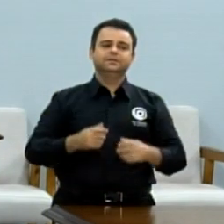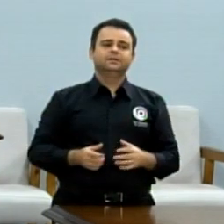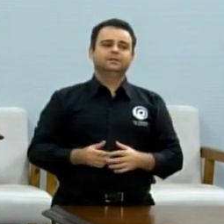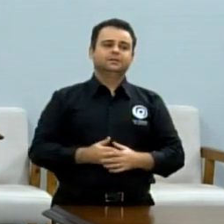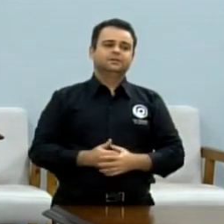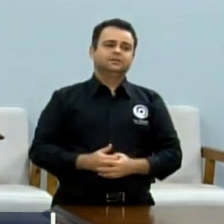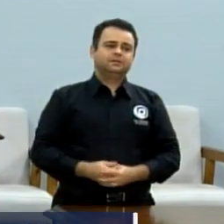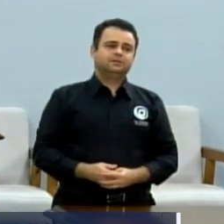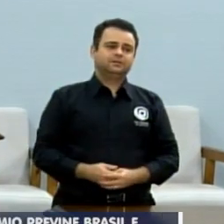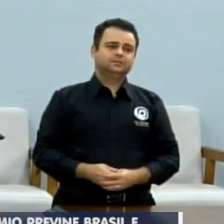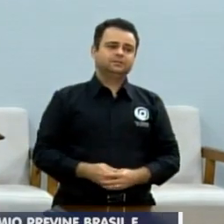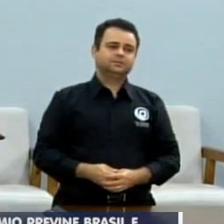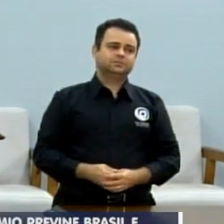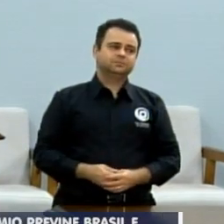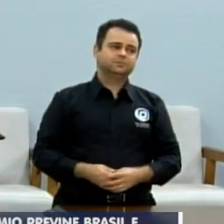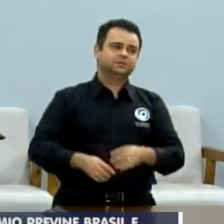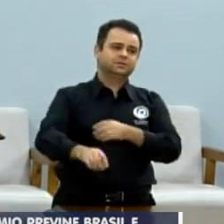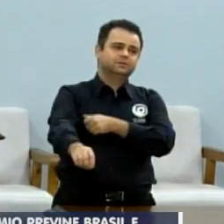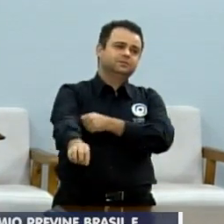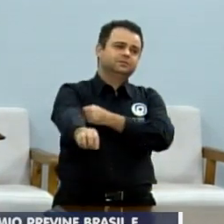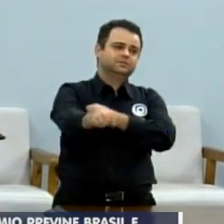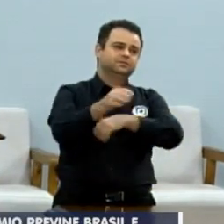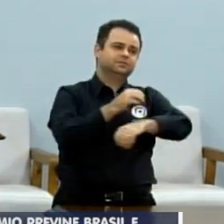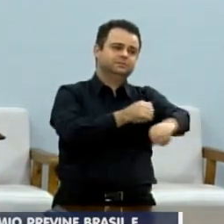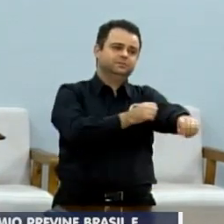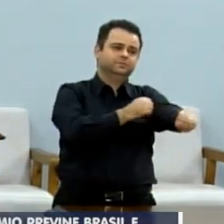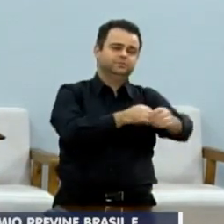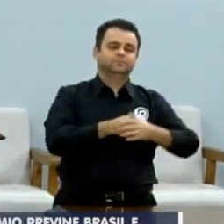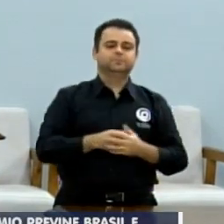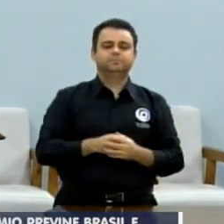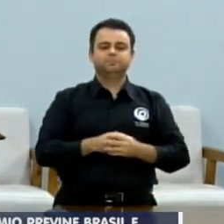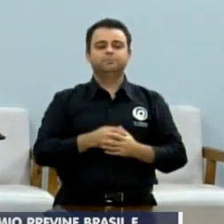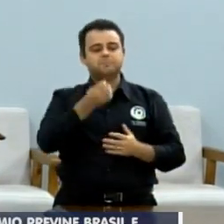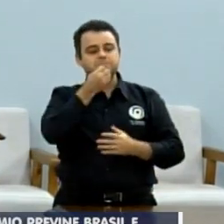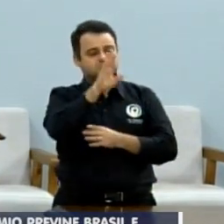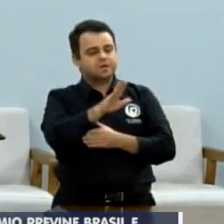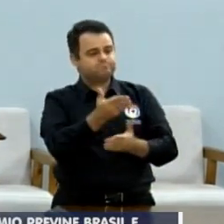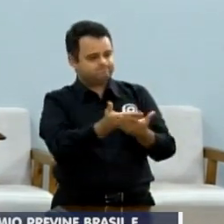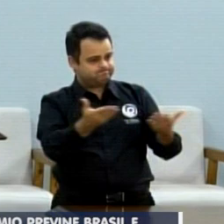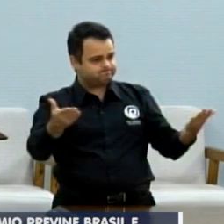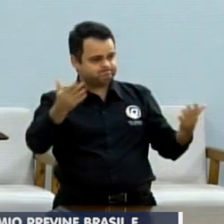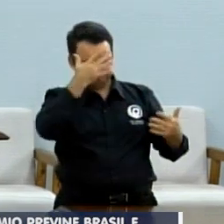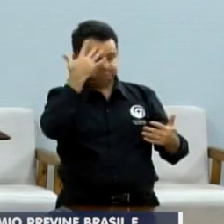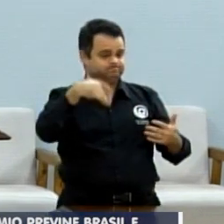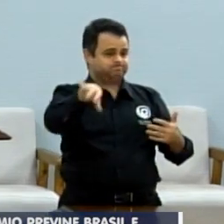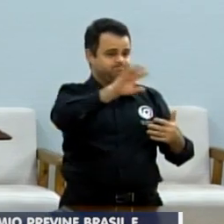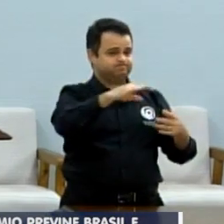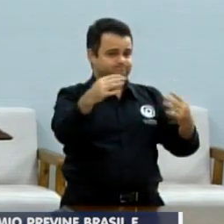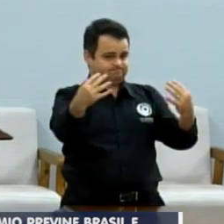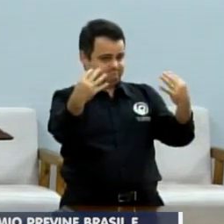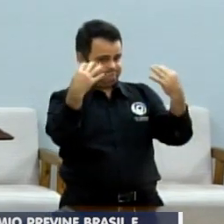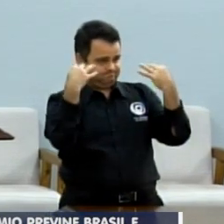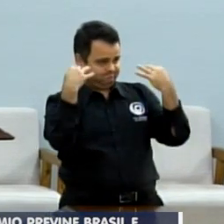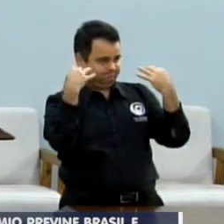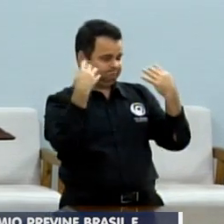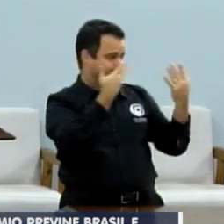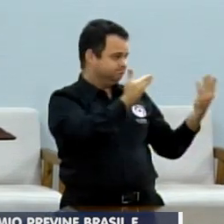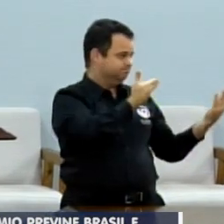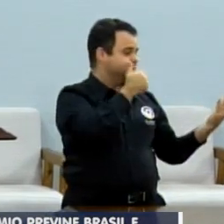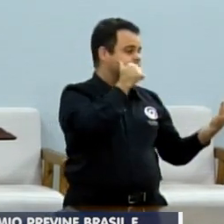Senhoras vereadores, munícipes que nos assistem, público presente, senhora presidente,